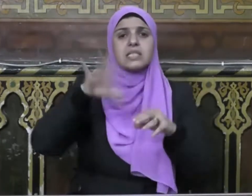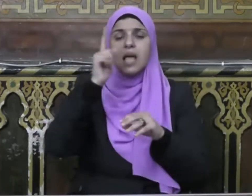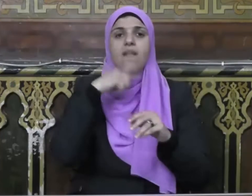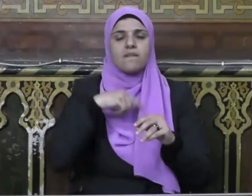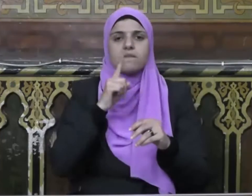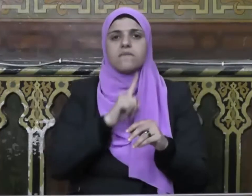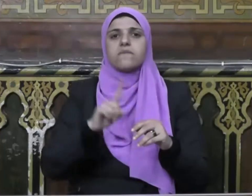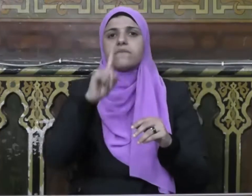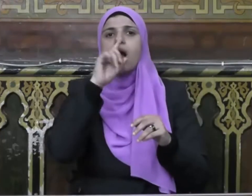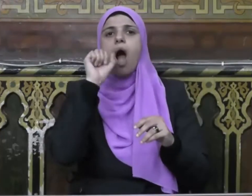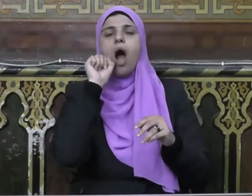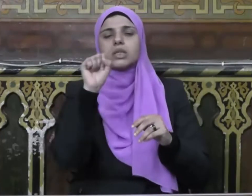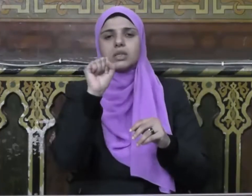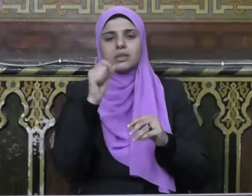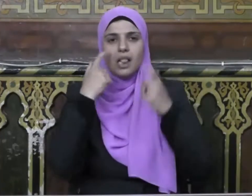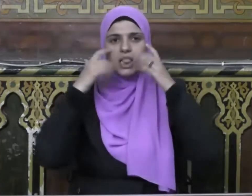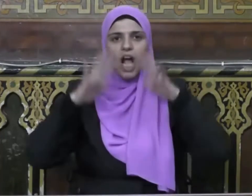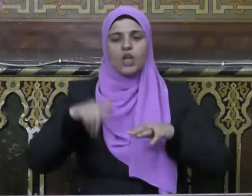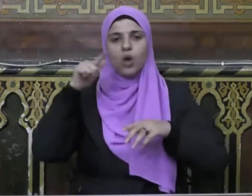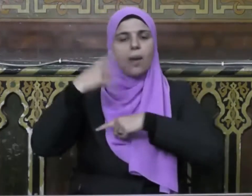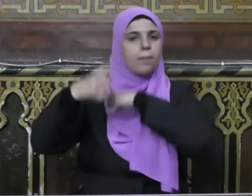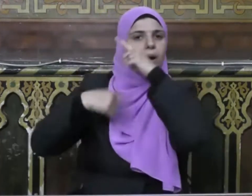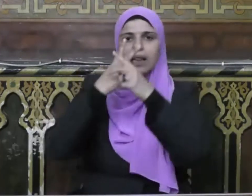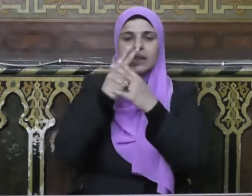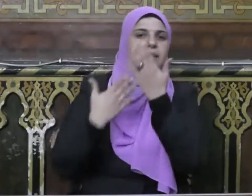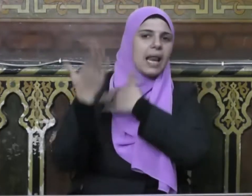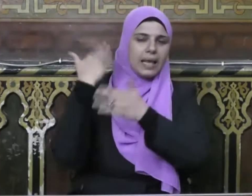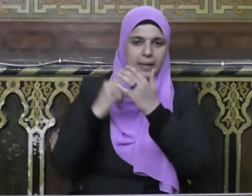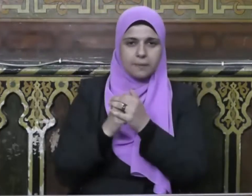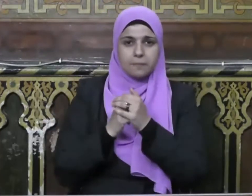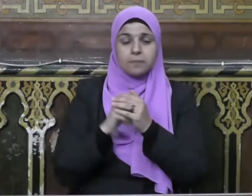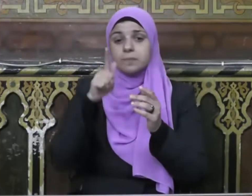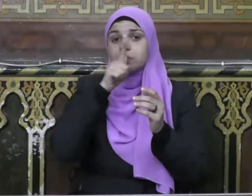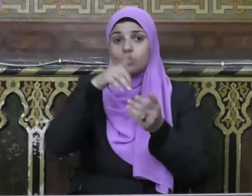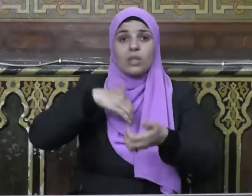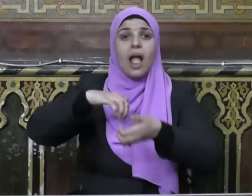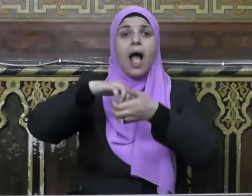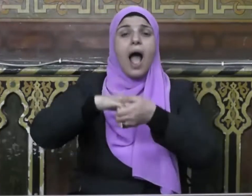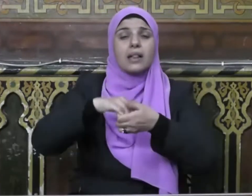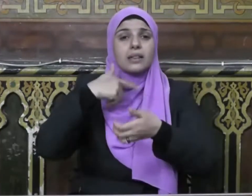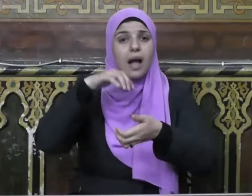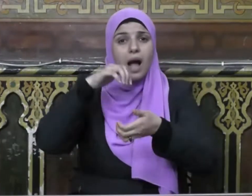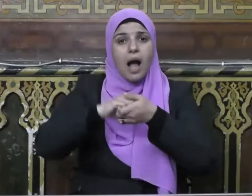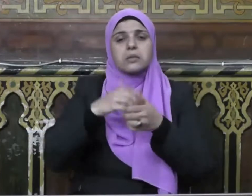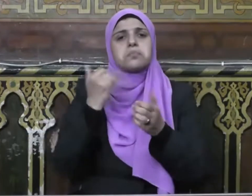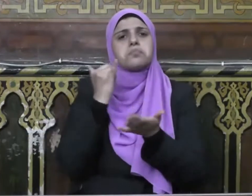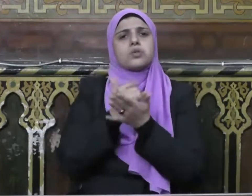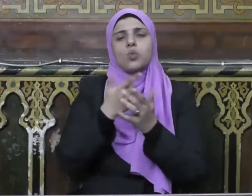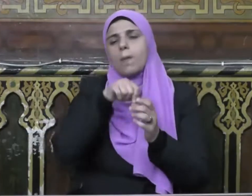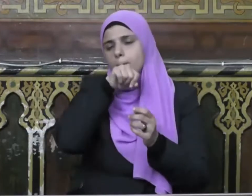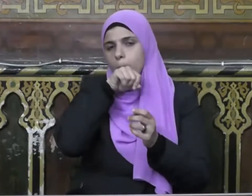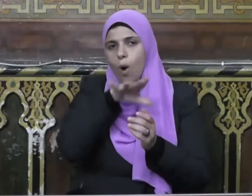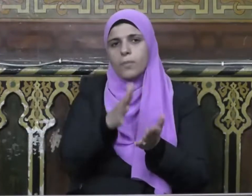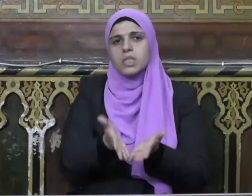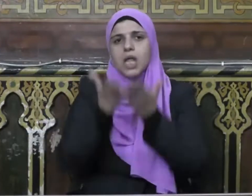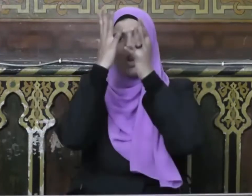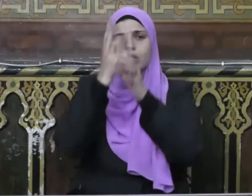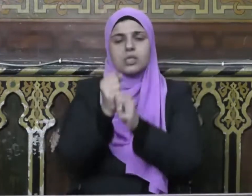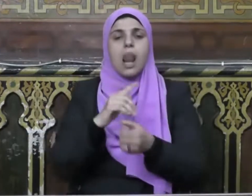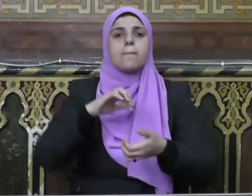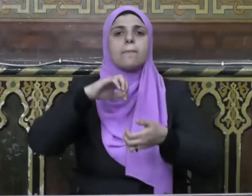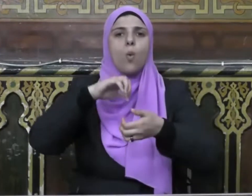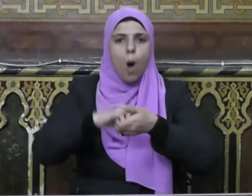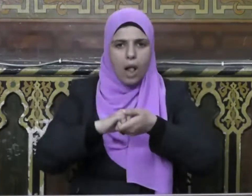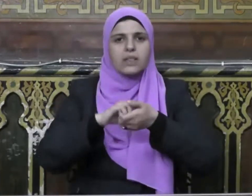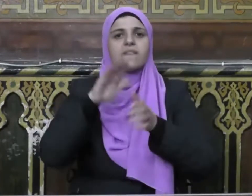في فقه التعايش على مر التاريخ آية ذلك العهد الذي أبرمه رسول